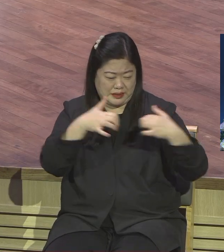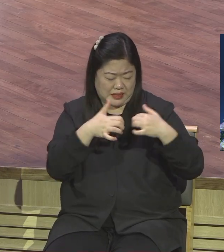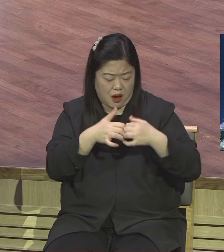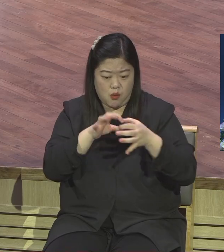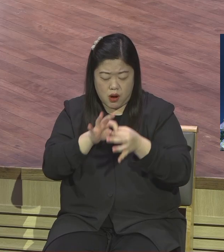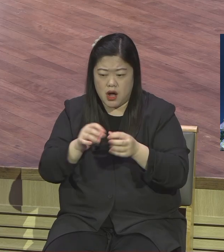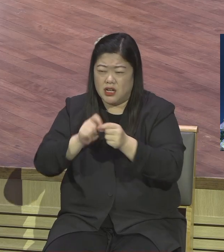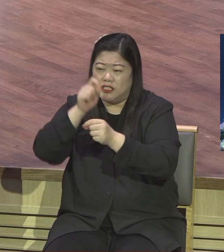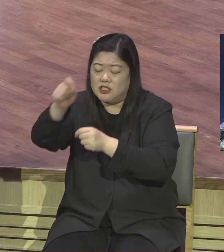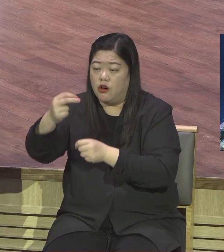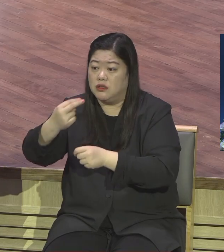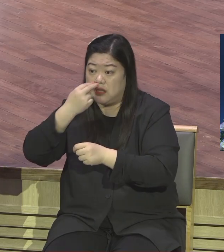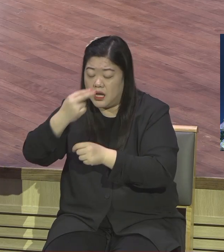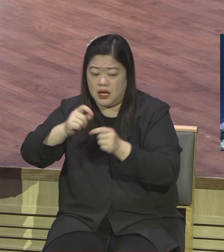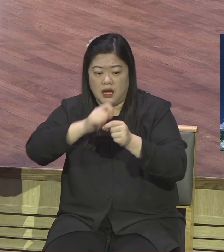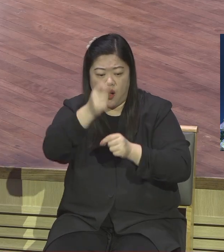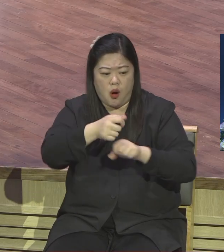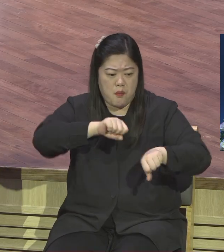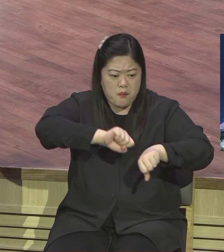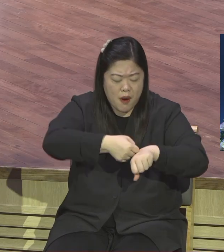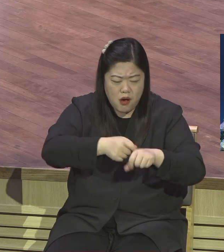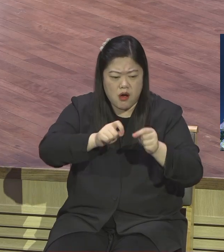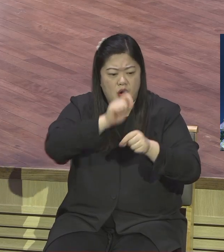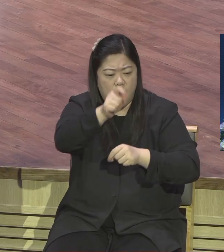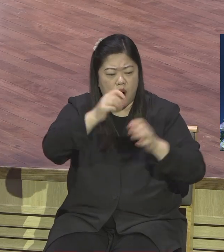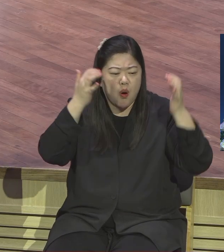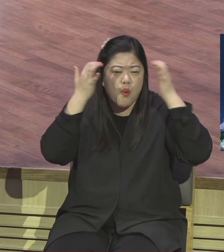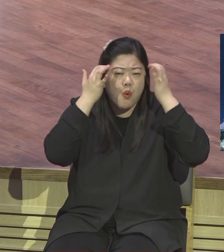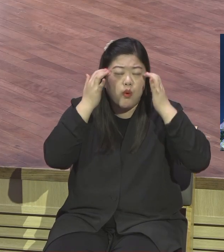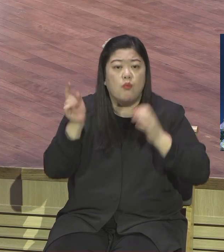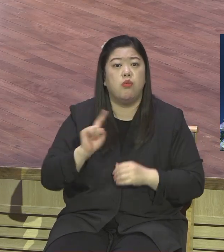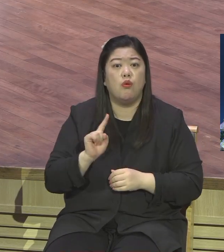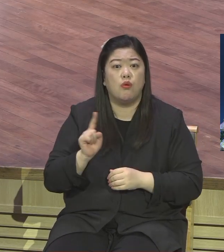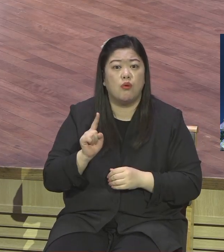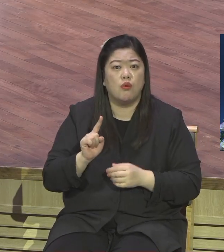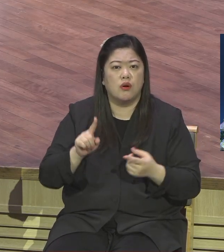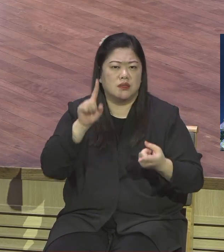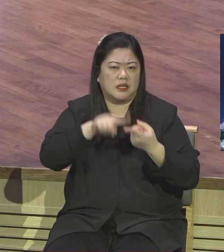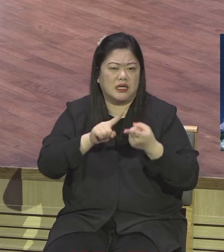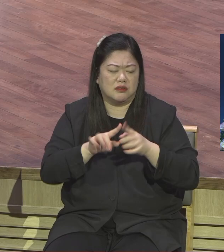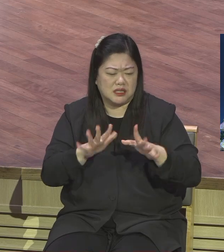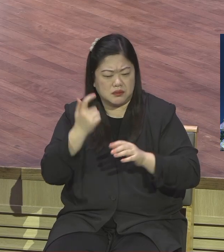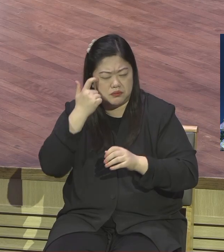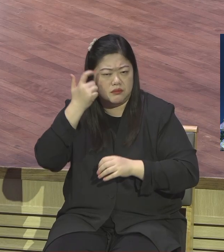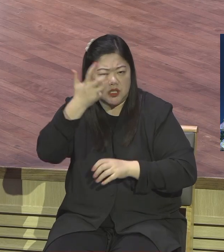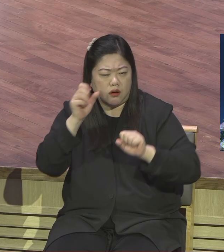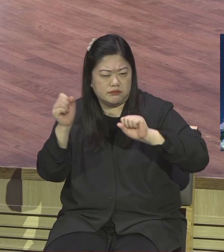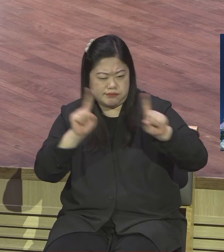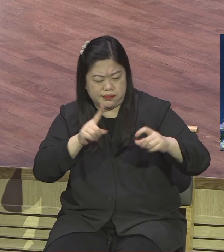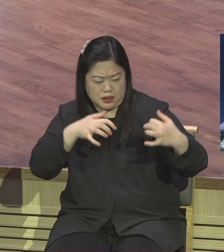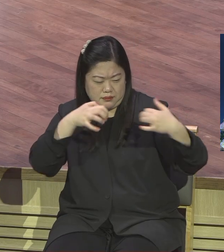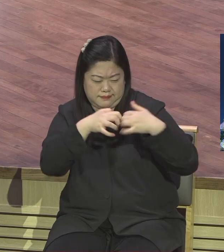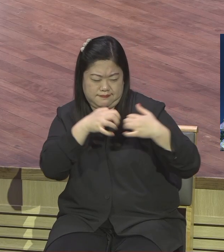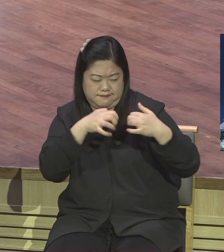영적 전쟁을 우리가 우리가 치르고 있기 때문에 영적으로 껴있는 삶